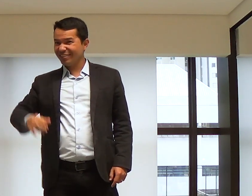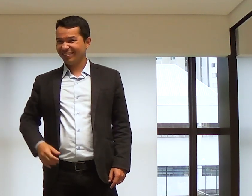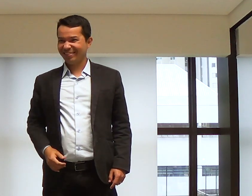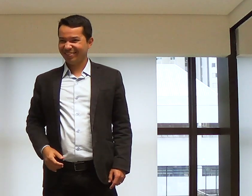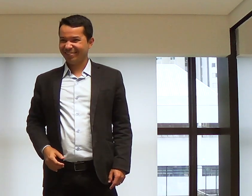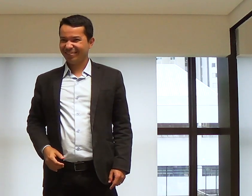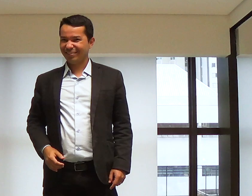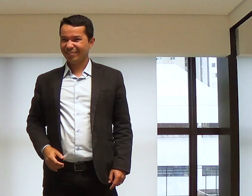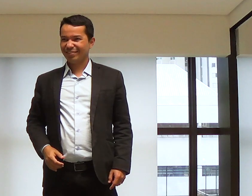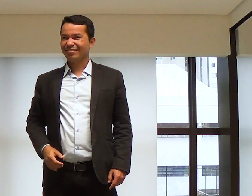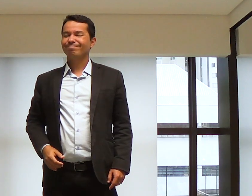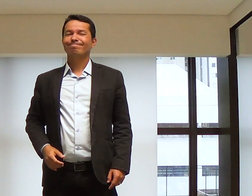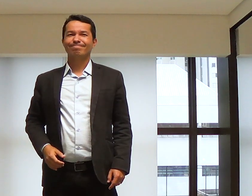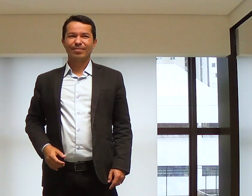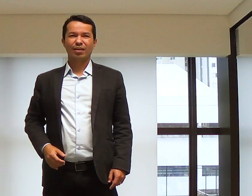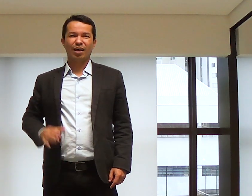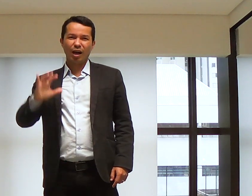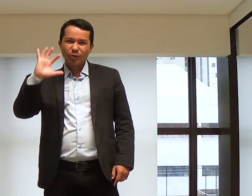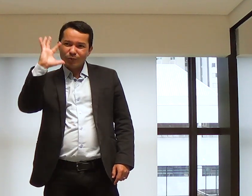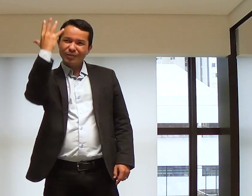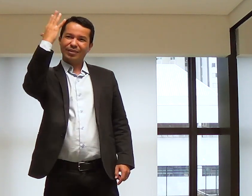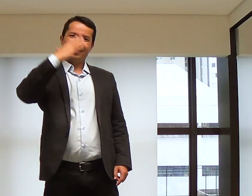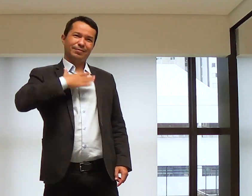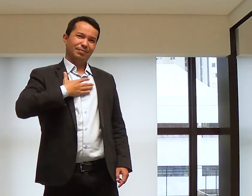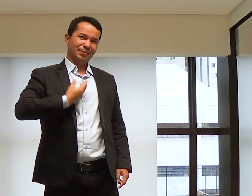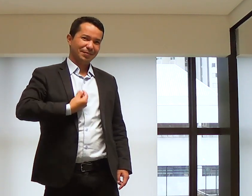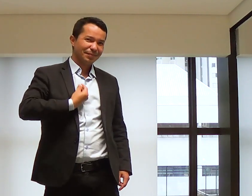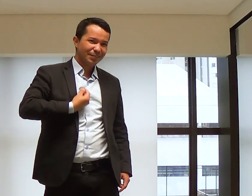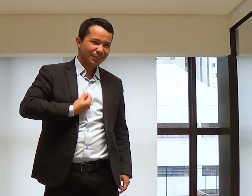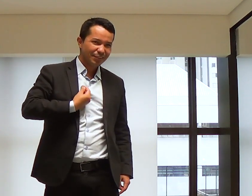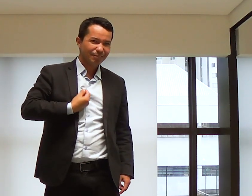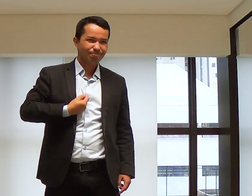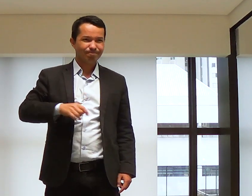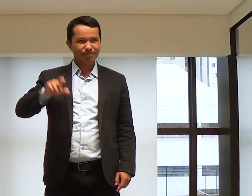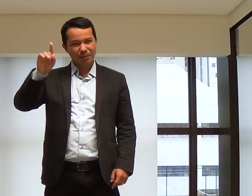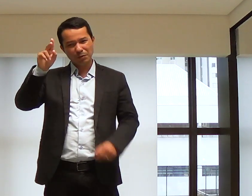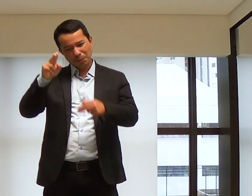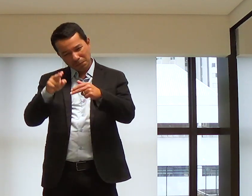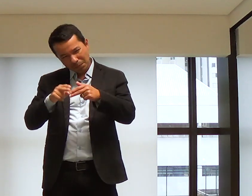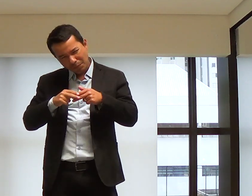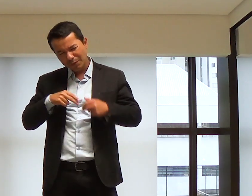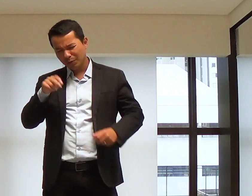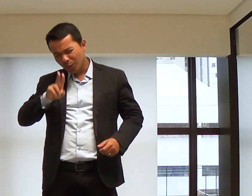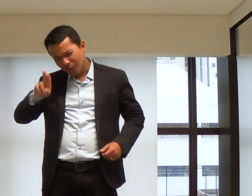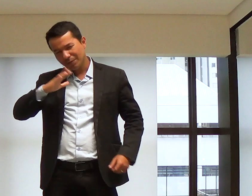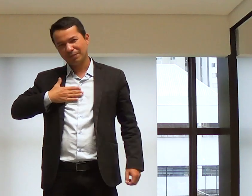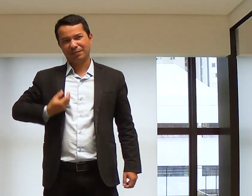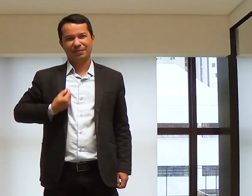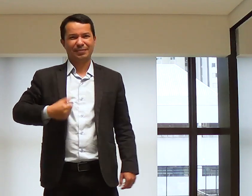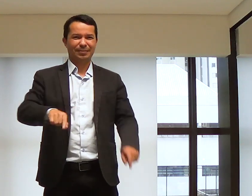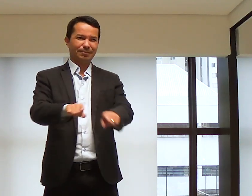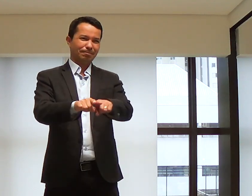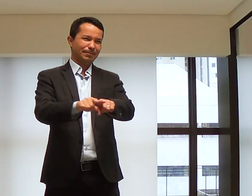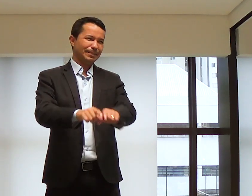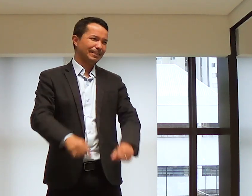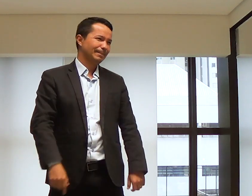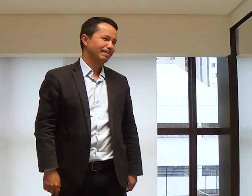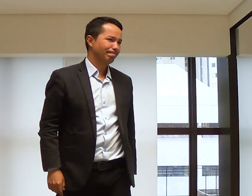E o que se odeie acontece nas nossas vidas, por causa de que Ele